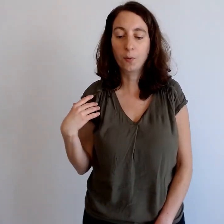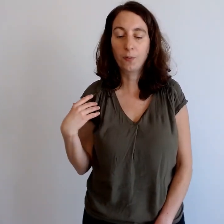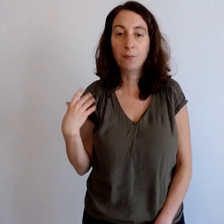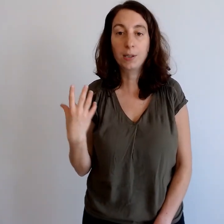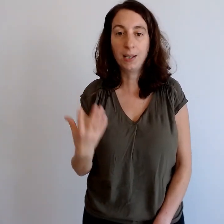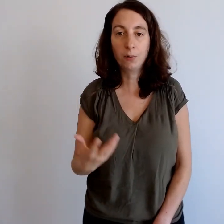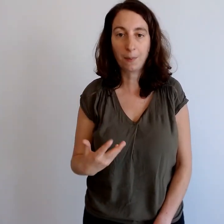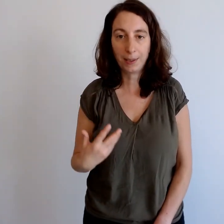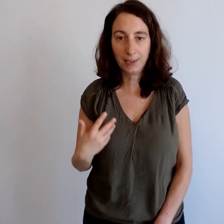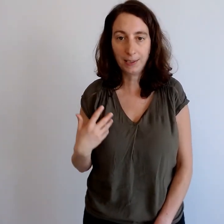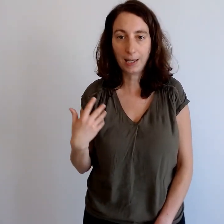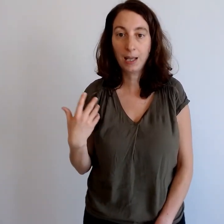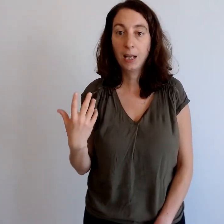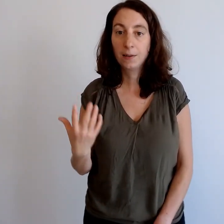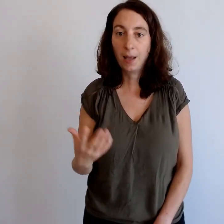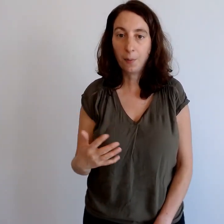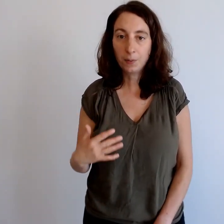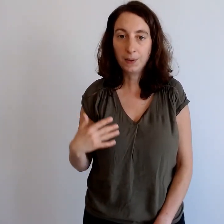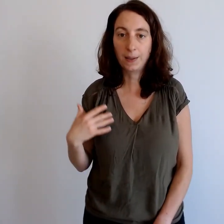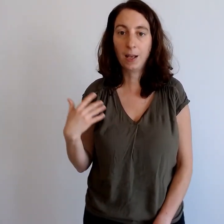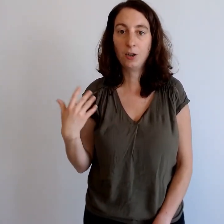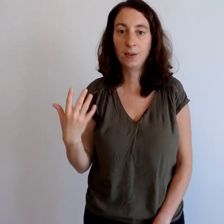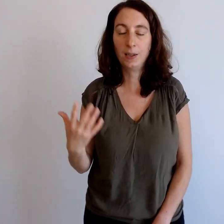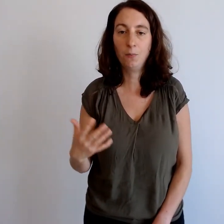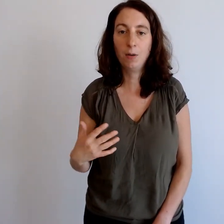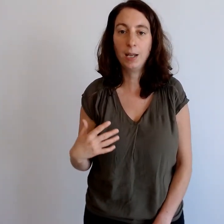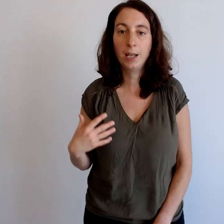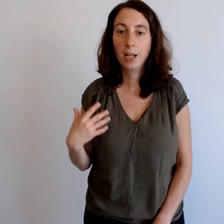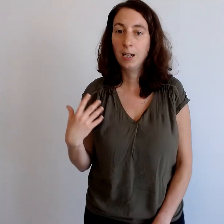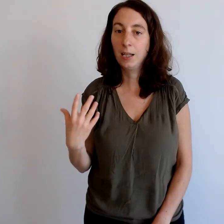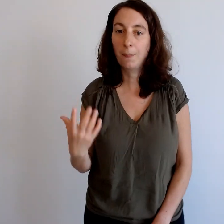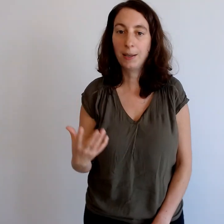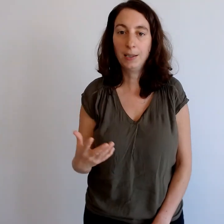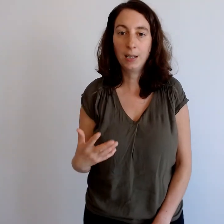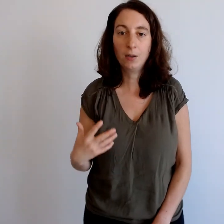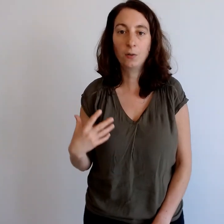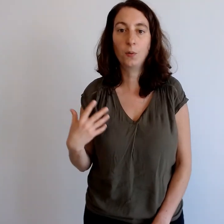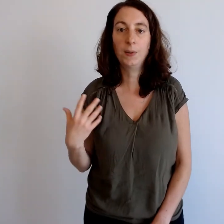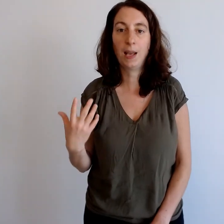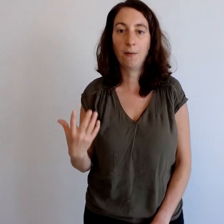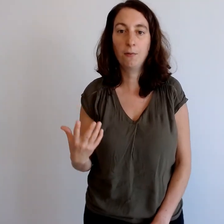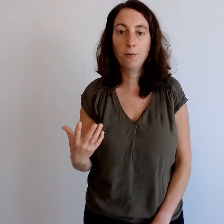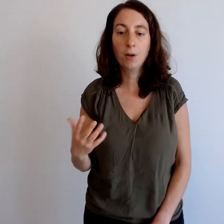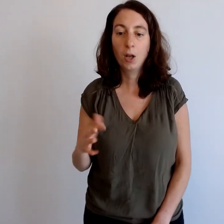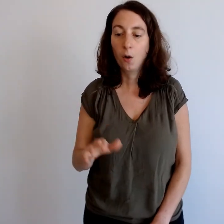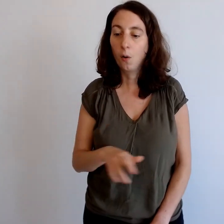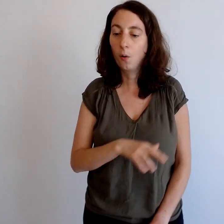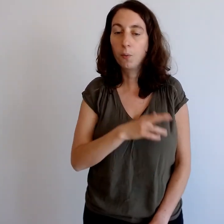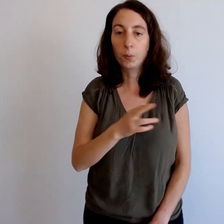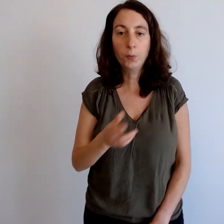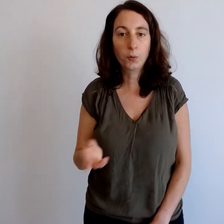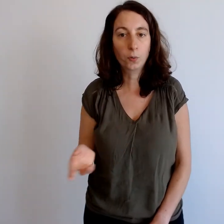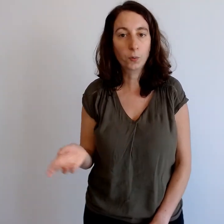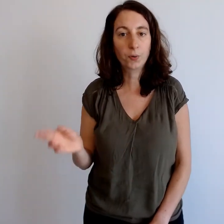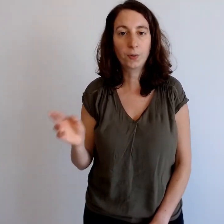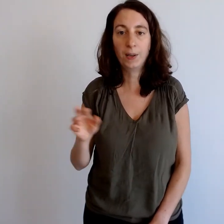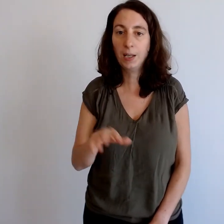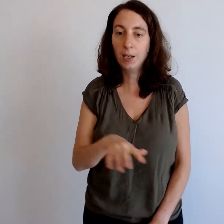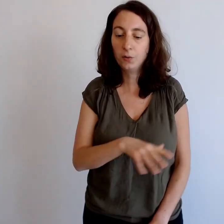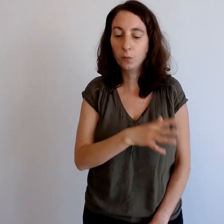favoriser nos capacités d'apprentissage, en stimuler les capacités de notre cerveau pour mieux se concentrer, mieux